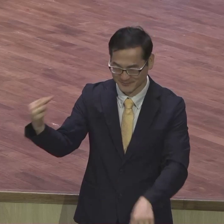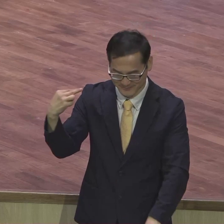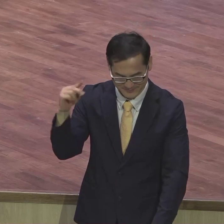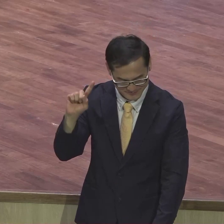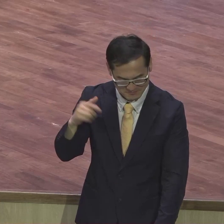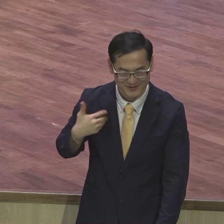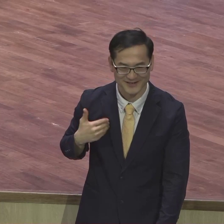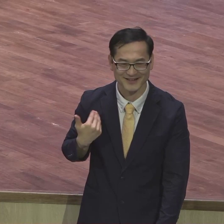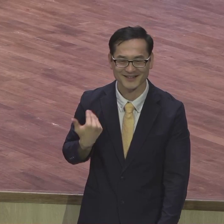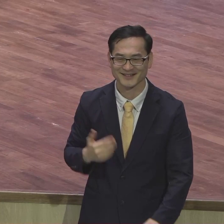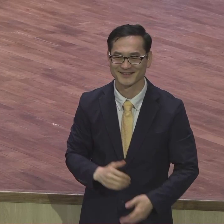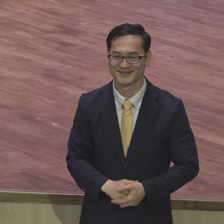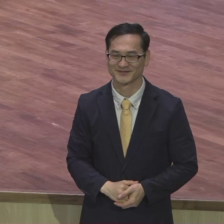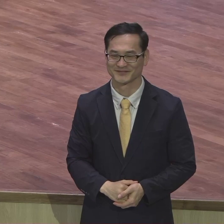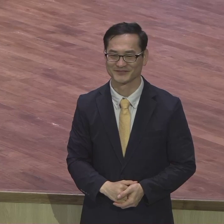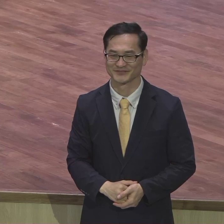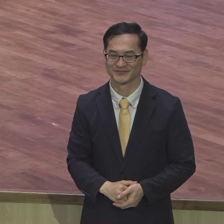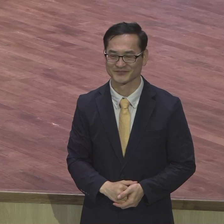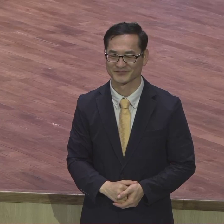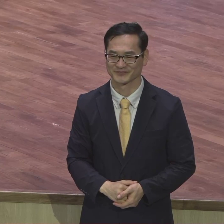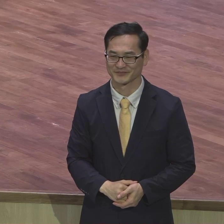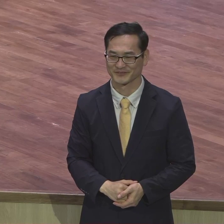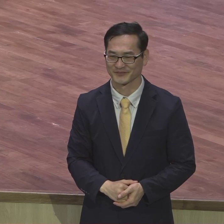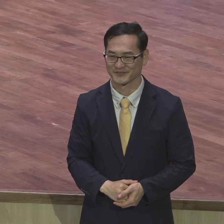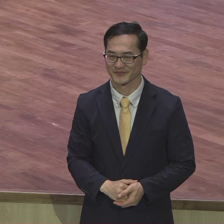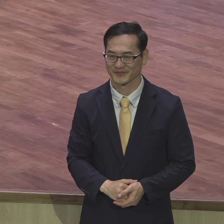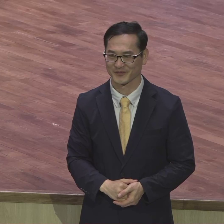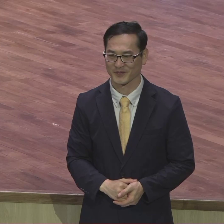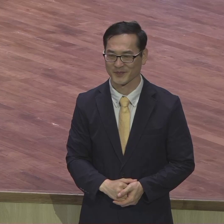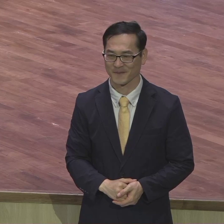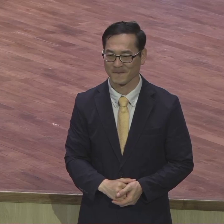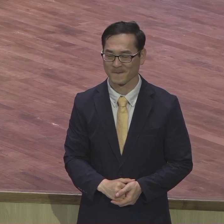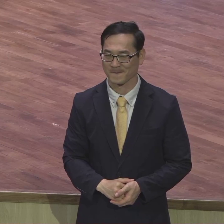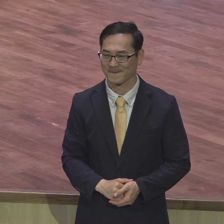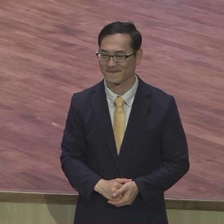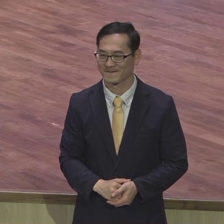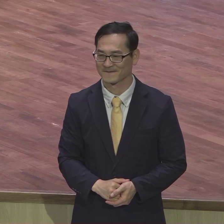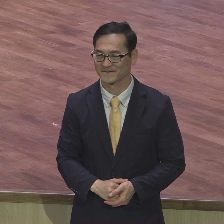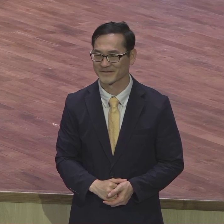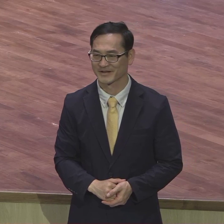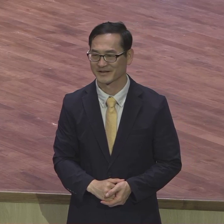갑입니까 을입니까 모르겠는데 하여튼 인사하러 온다고 이부예배에 참석한다고 그랬는데